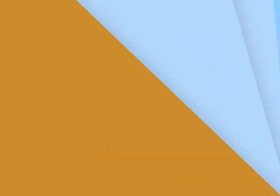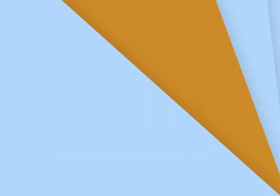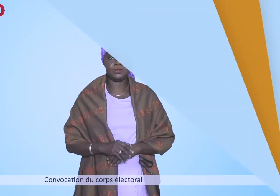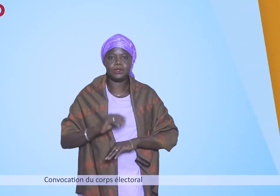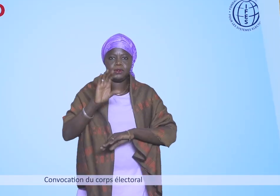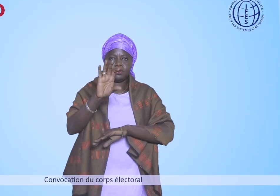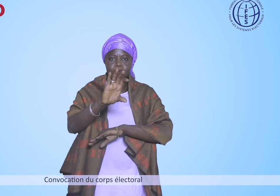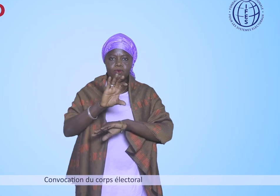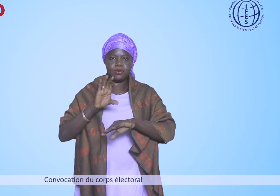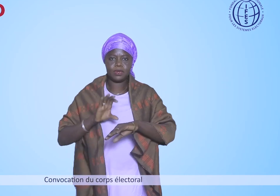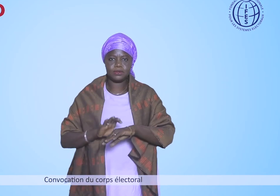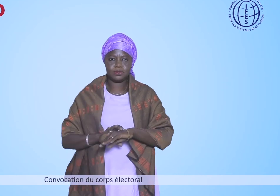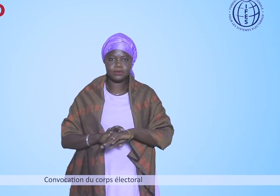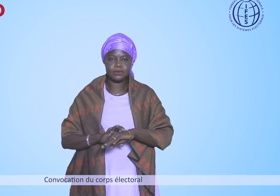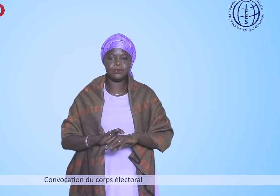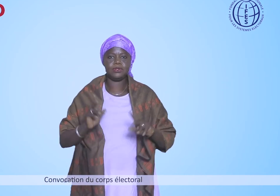Convocation du corps électoral